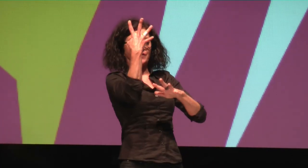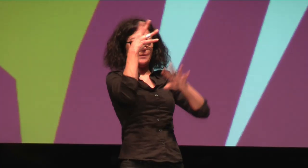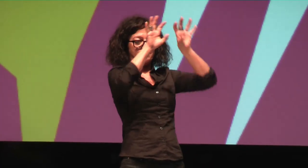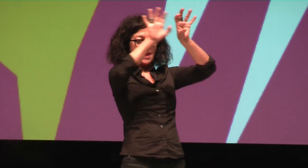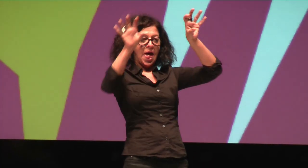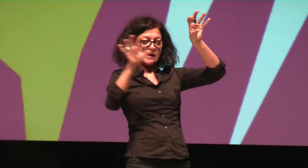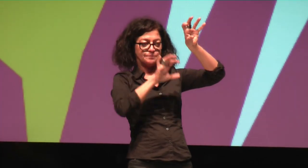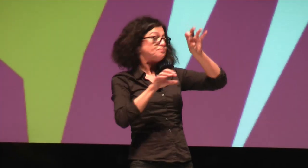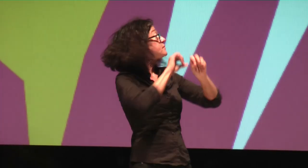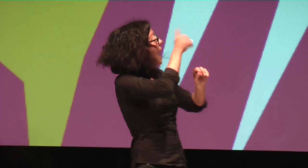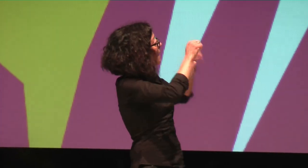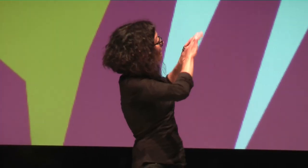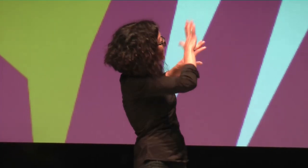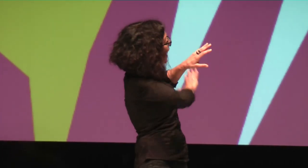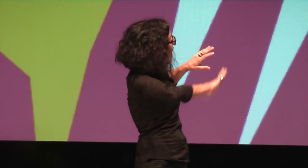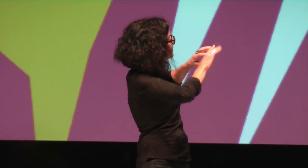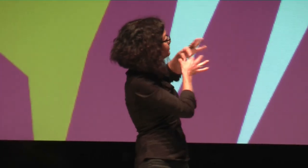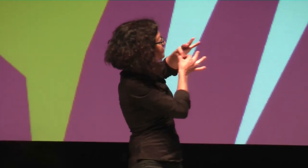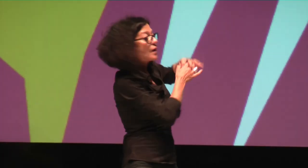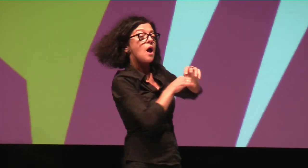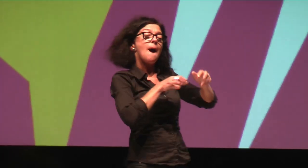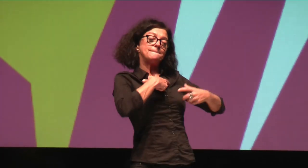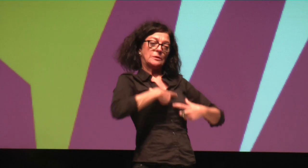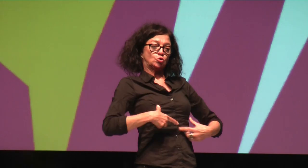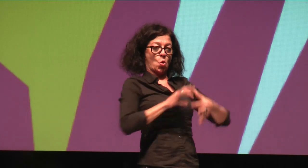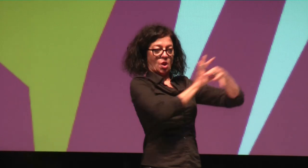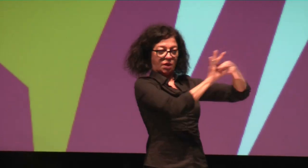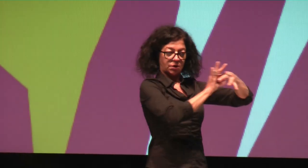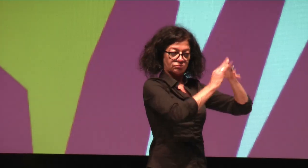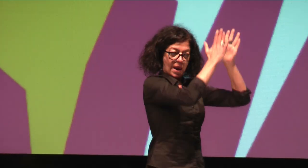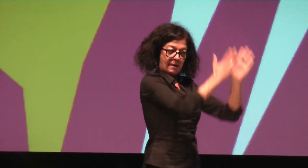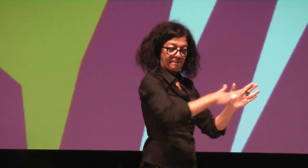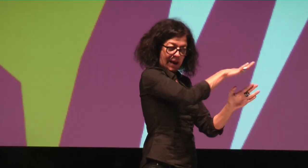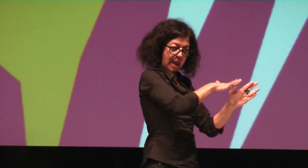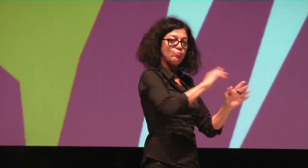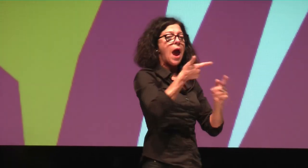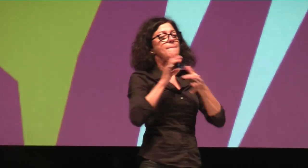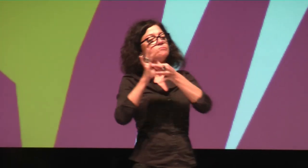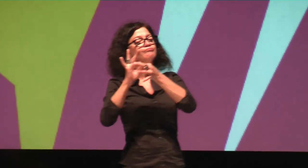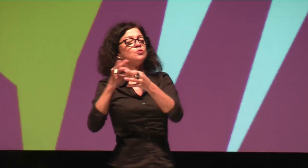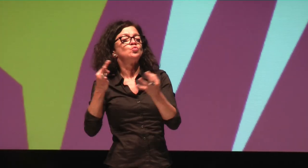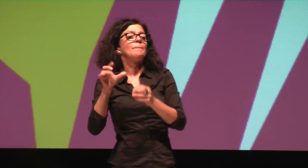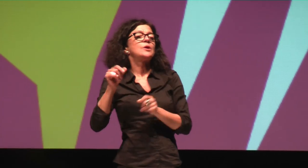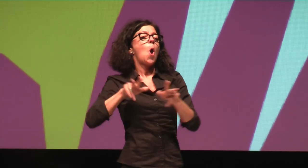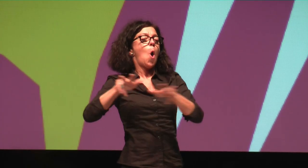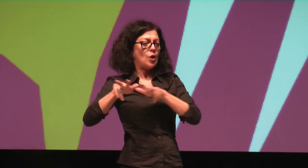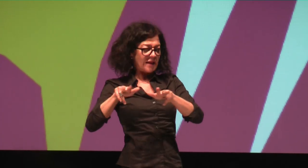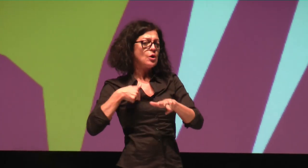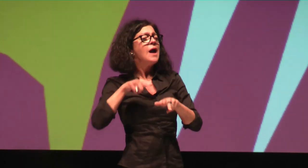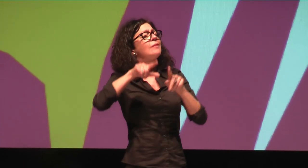In der Diversity gibt es vier Bereiche. Es gibt einmal den Bereich, der persönliche Bereich,